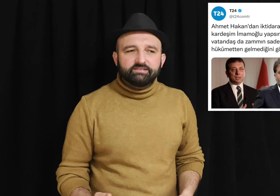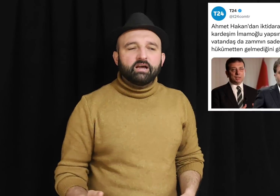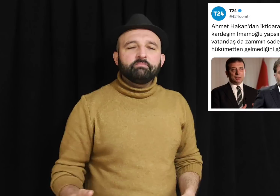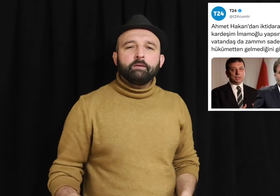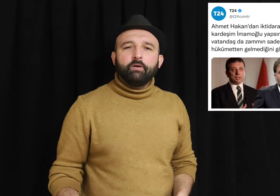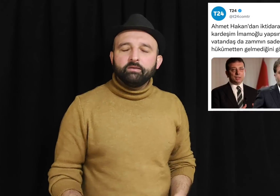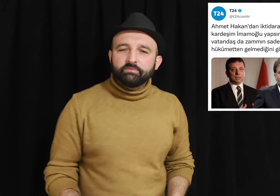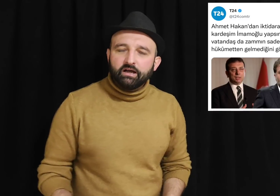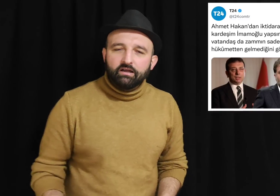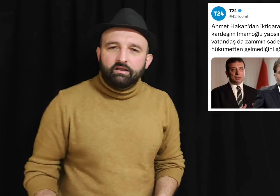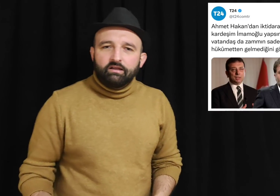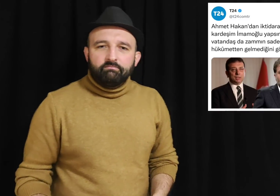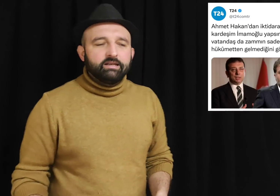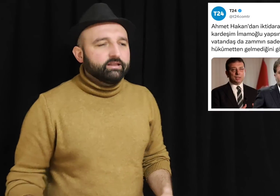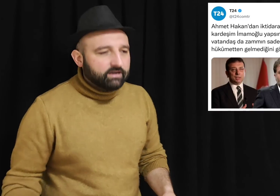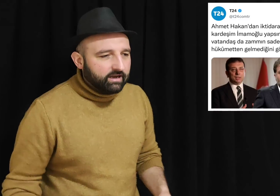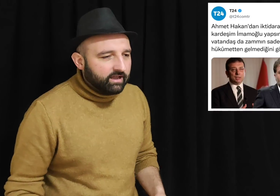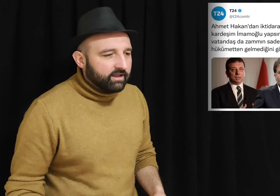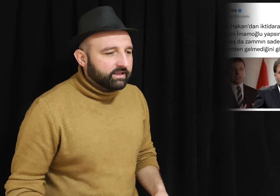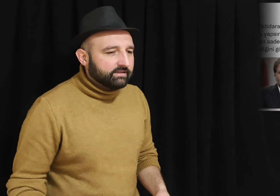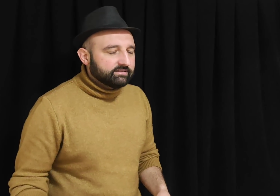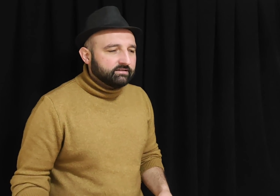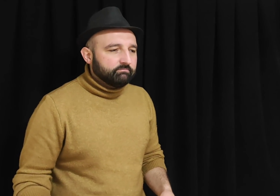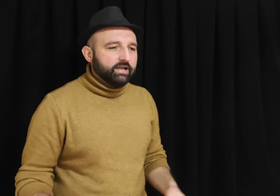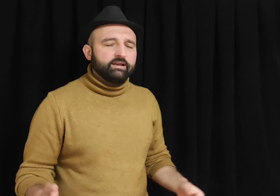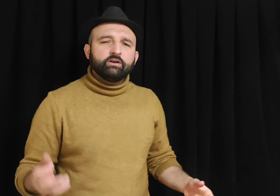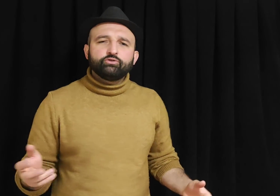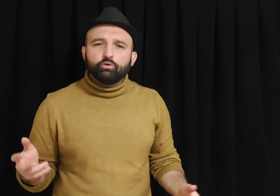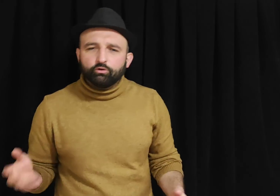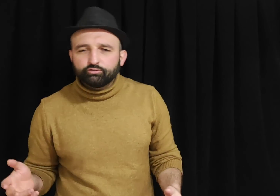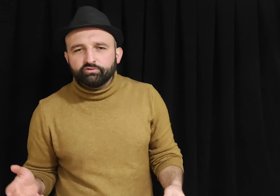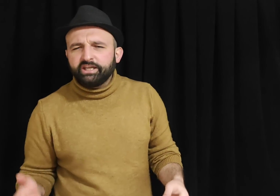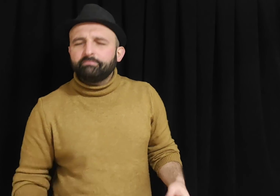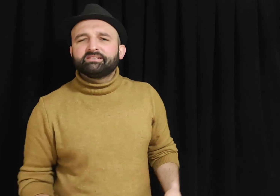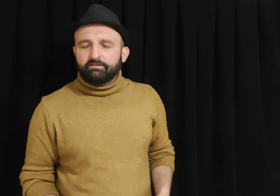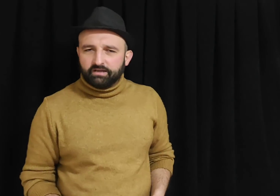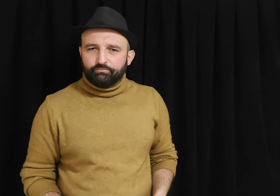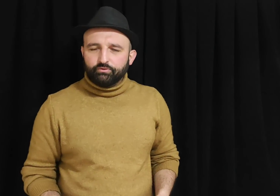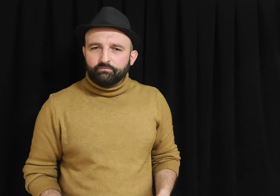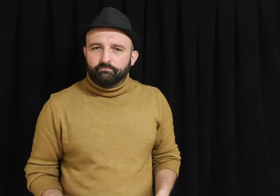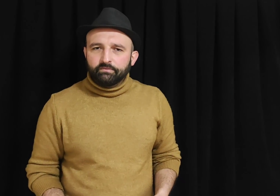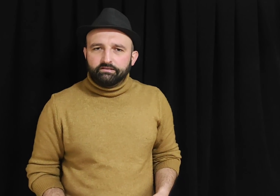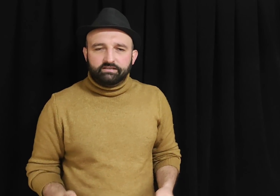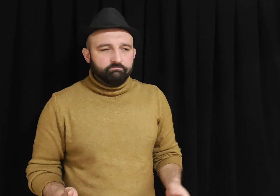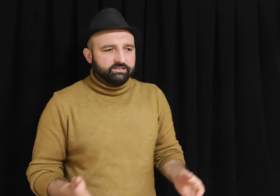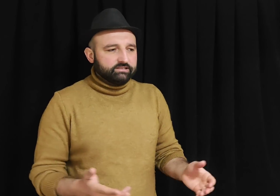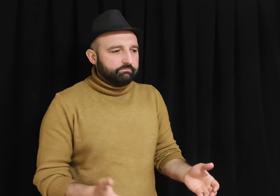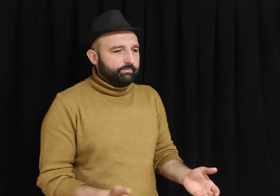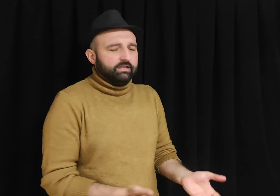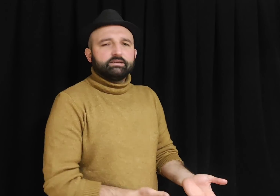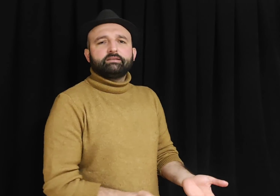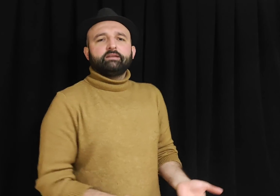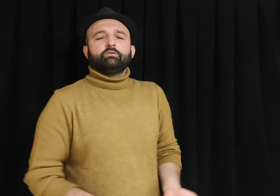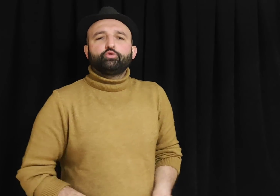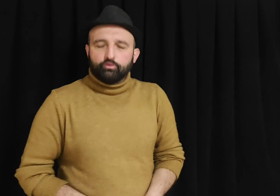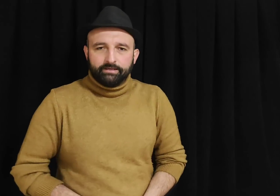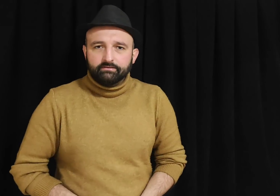zam yapayım da millet galeyana gelsin bir enerji olsun diye mi zam yapıyor? Zammın sebebi de zaten hükümet.